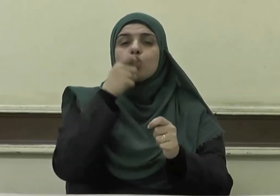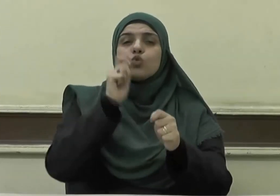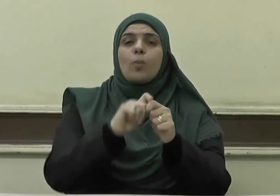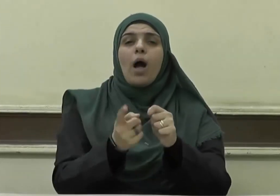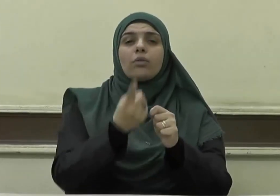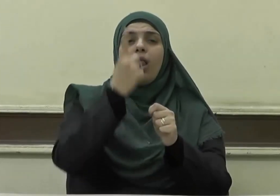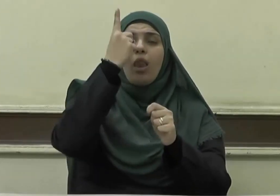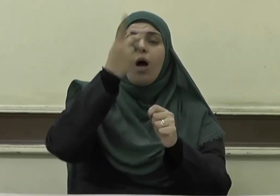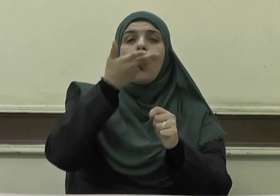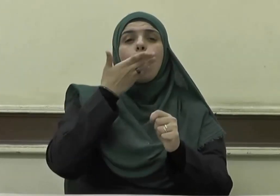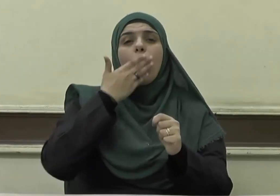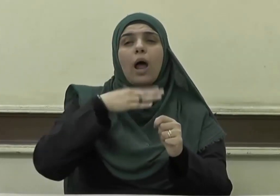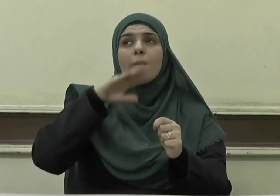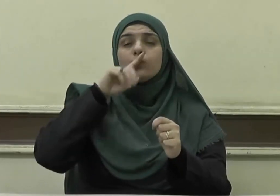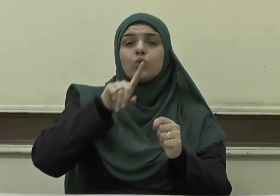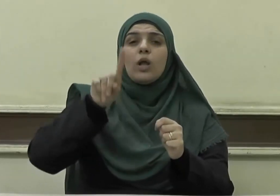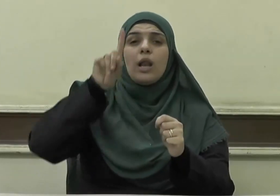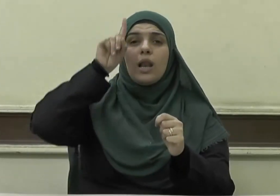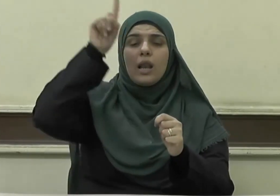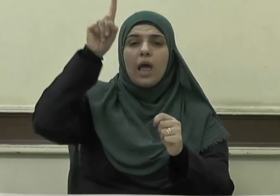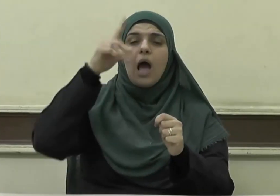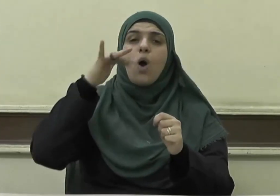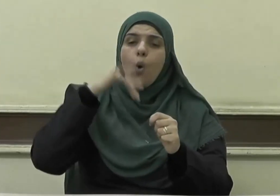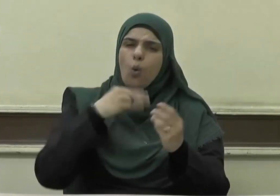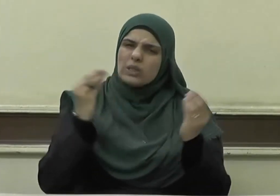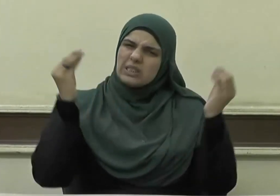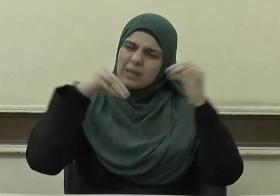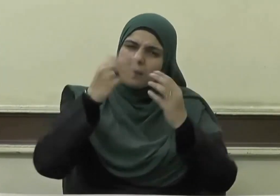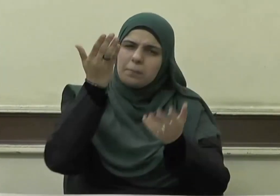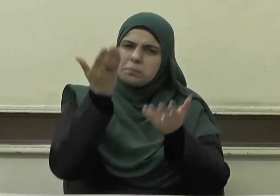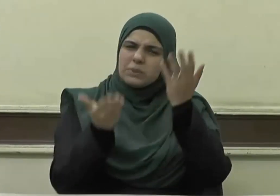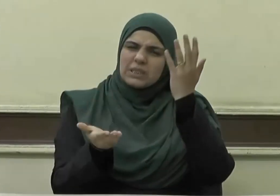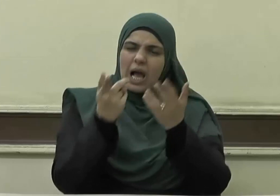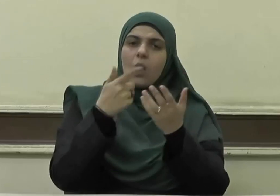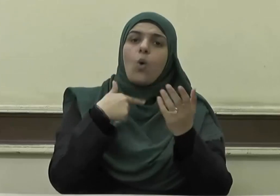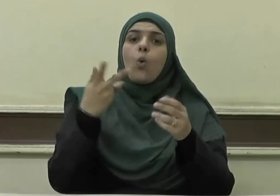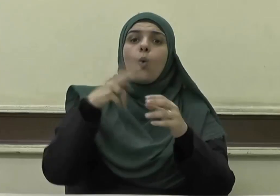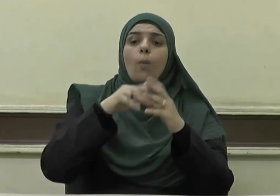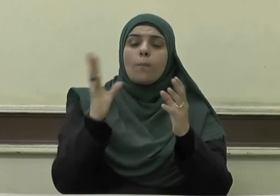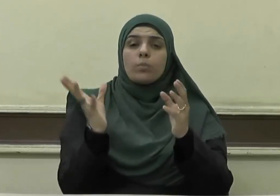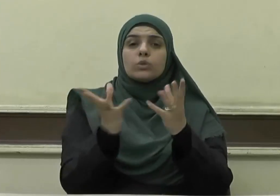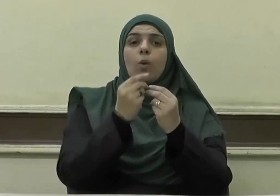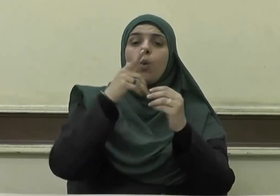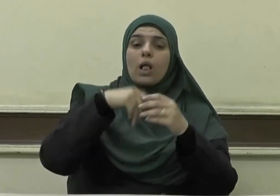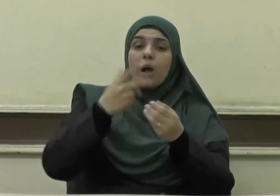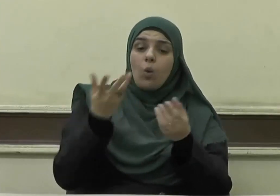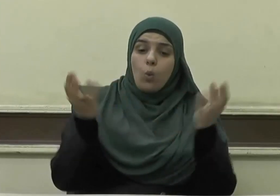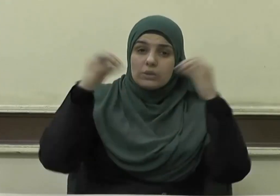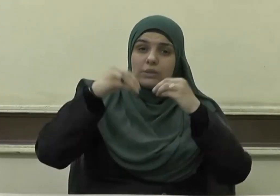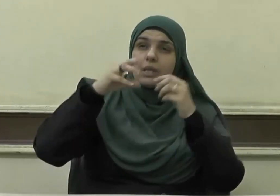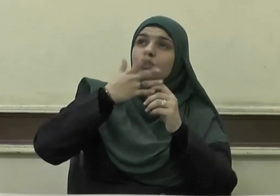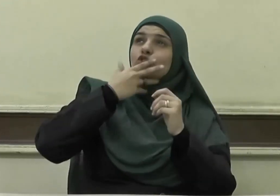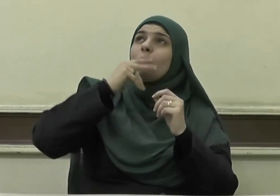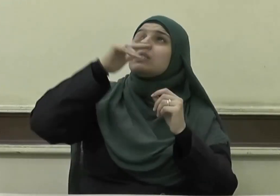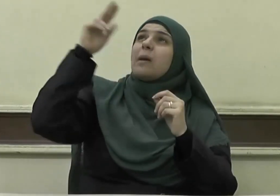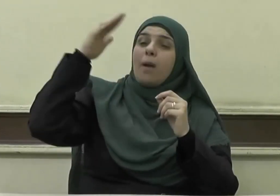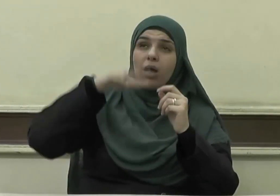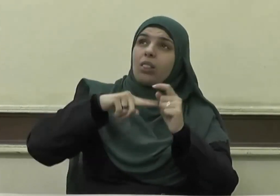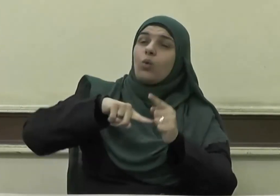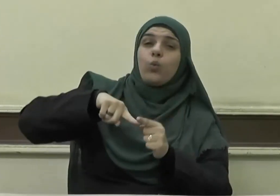والحمد لله تملأان أو تملأ ما بين السماوات والأرض والصلاة